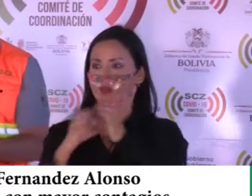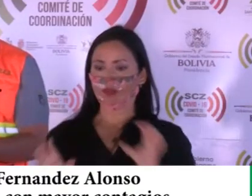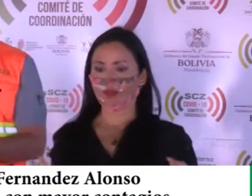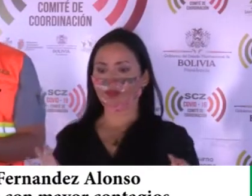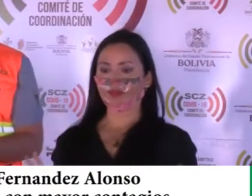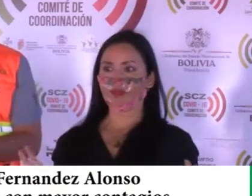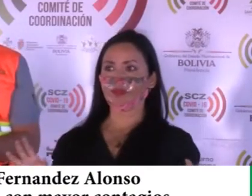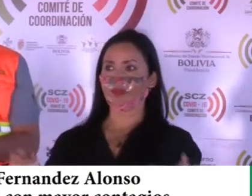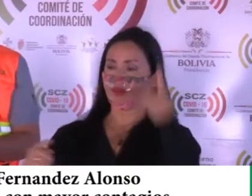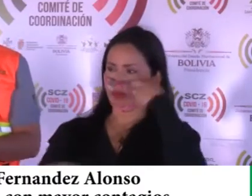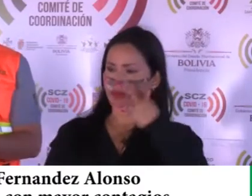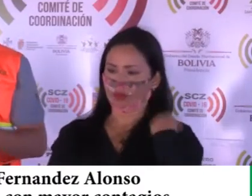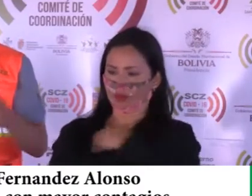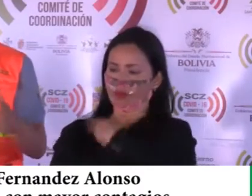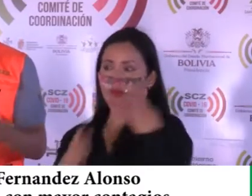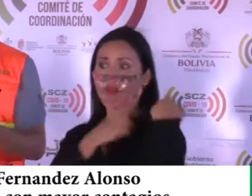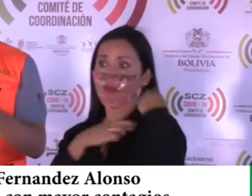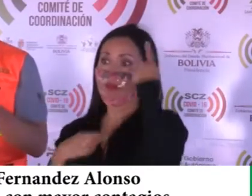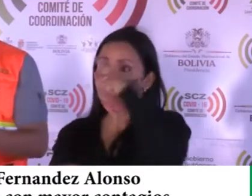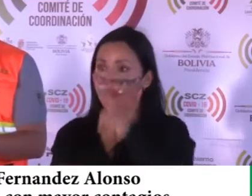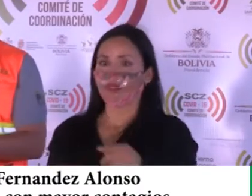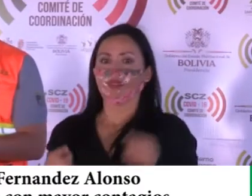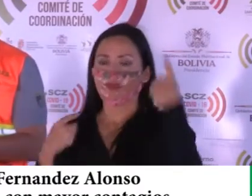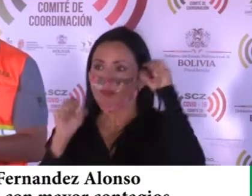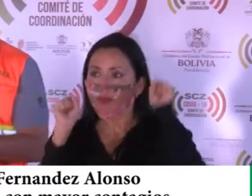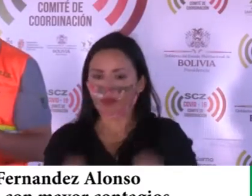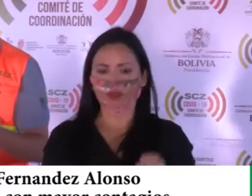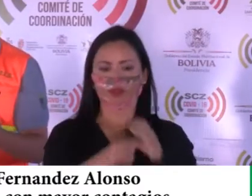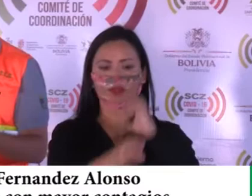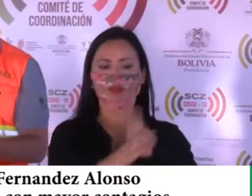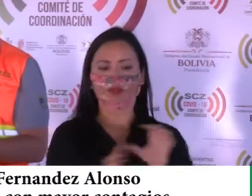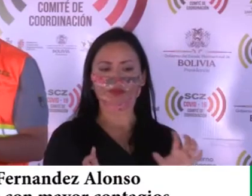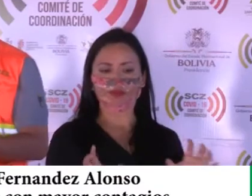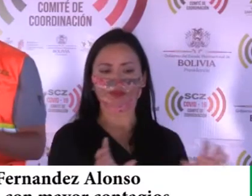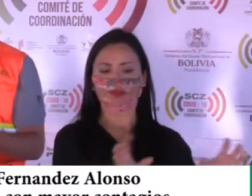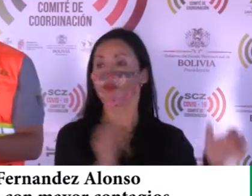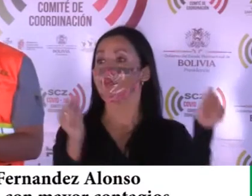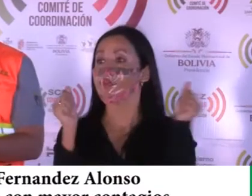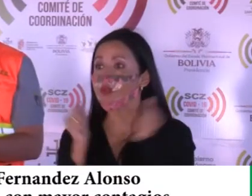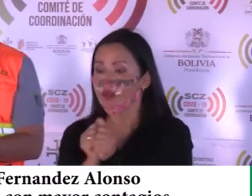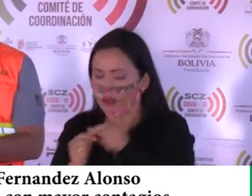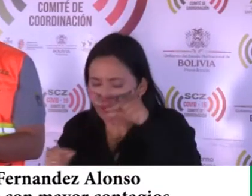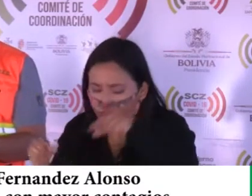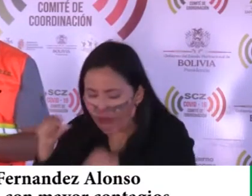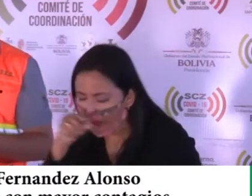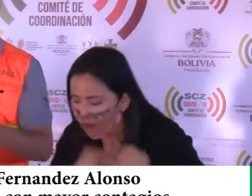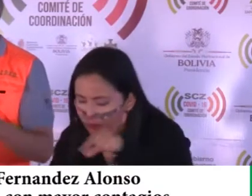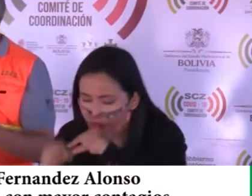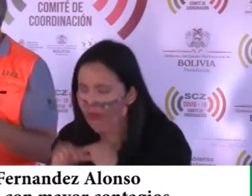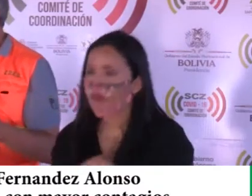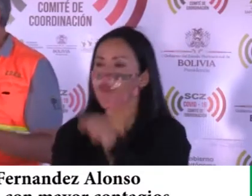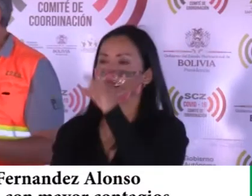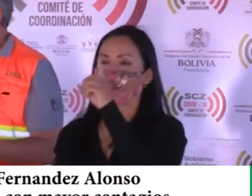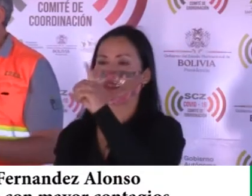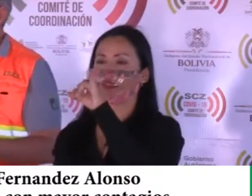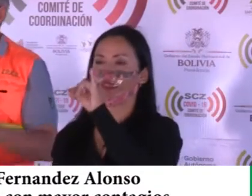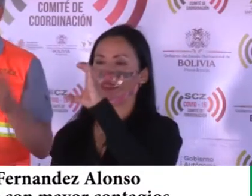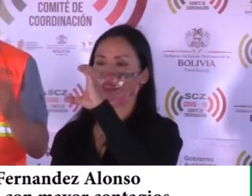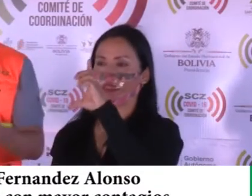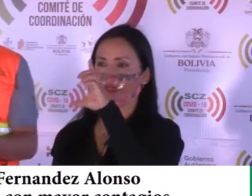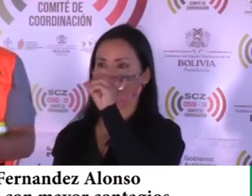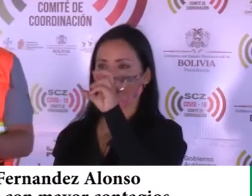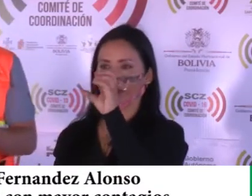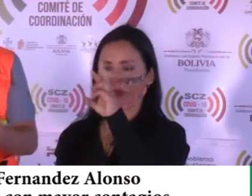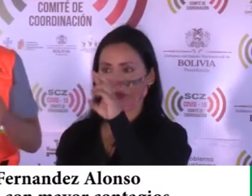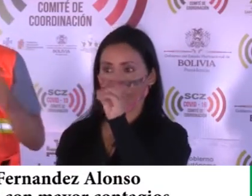podamos hacer la aplicación o la fumigación con el producto dicloro de sodio y eso lo haremos hoy, lo que